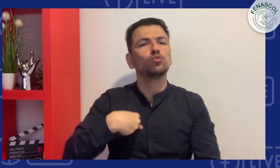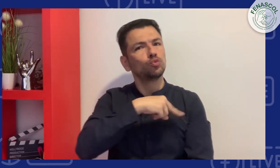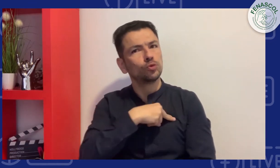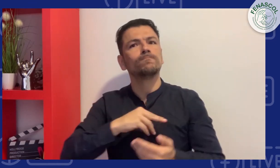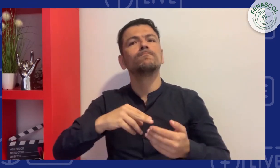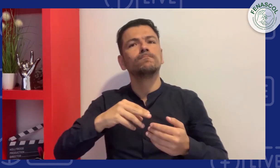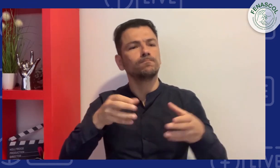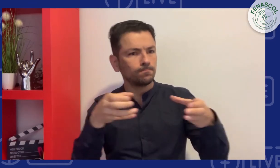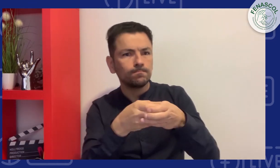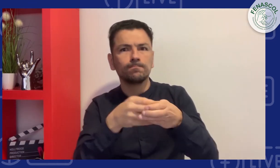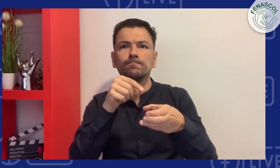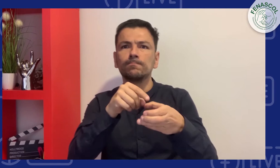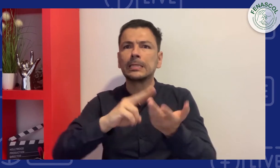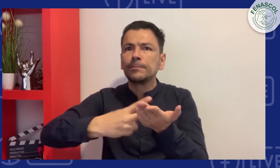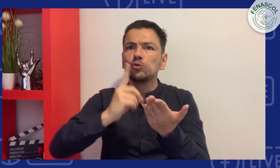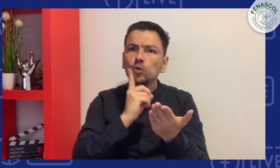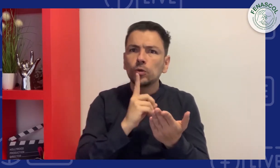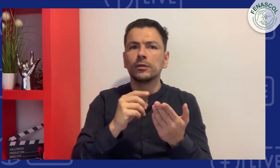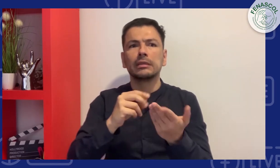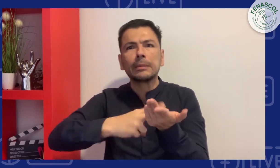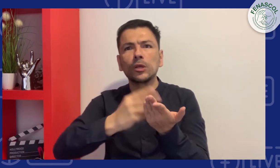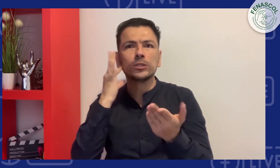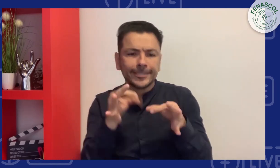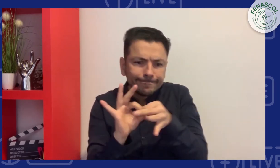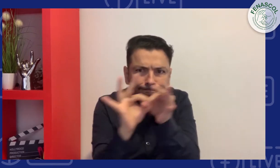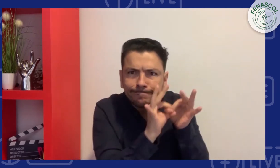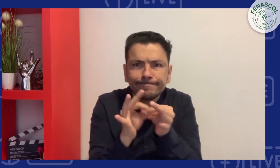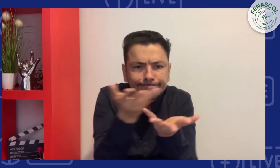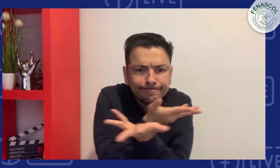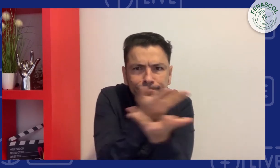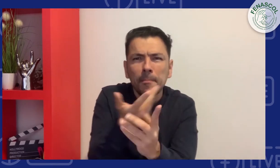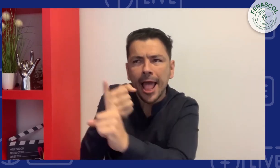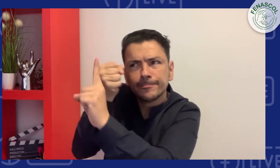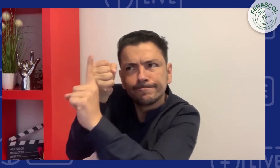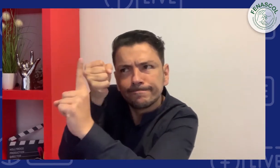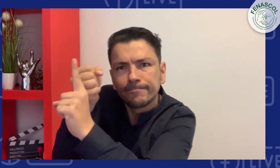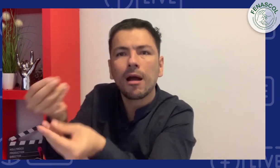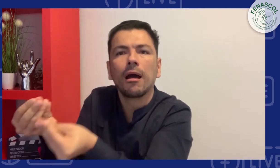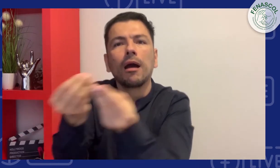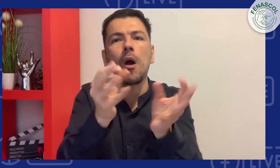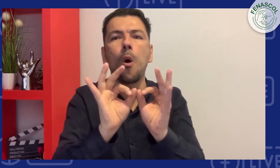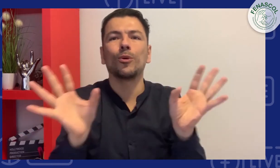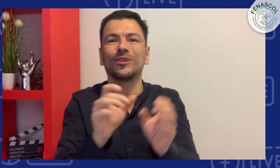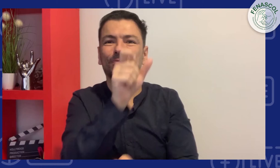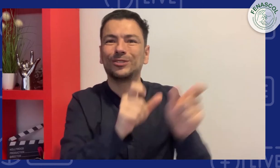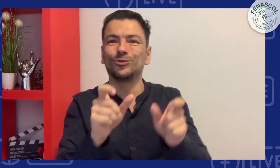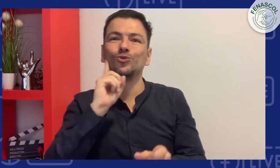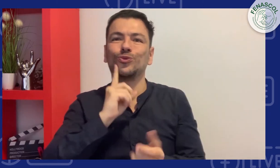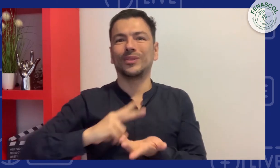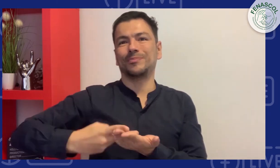así. Es por esto que tanto intérpretes sordos como intérpretes oyentes deben trabajar en conjunto para que las personas sordas también cuenten